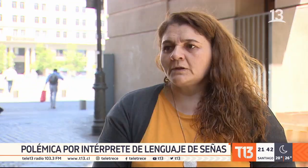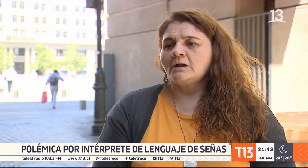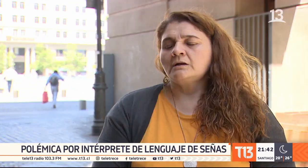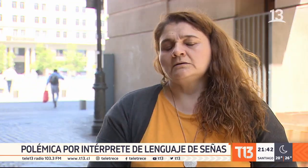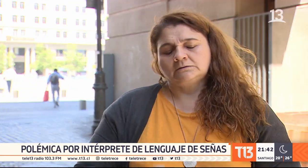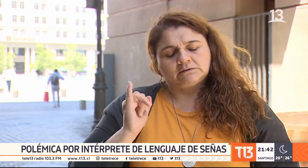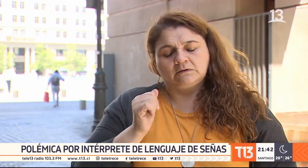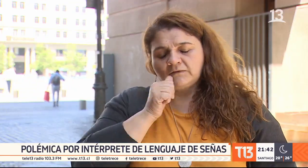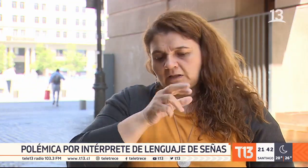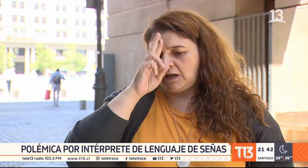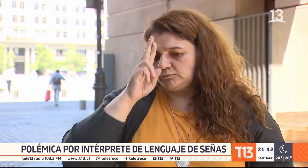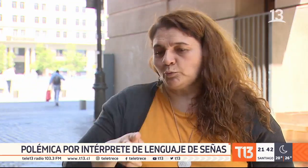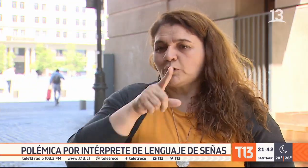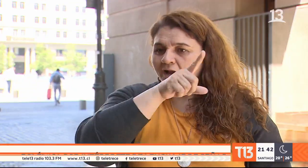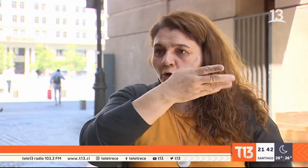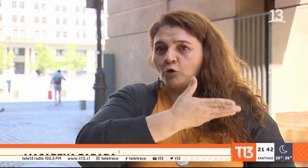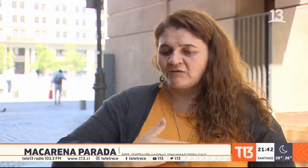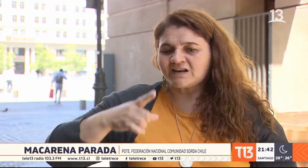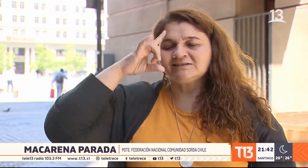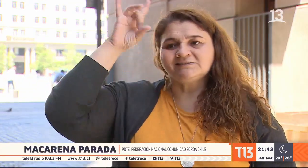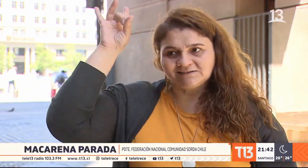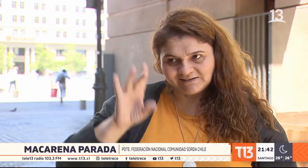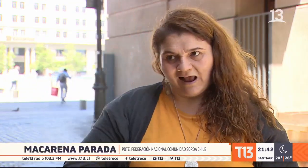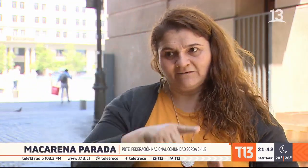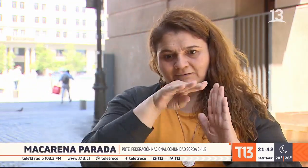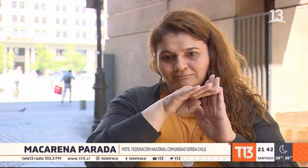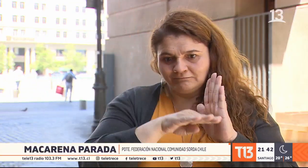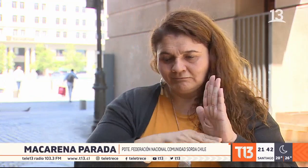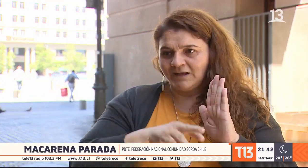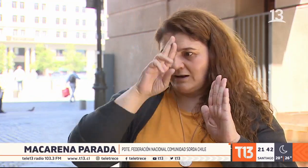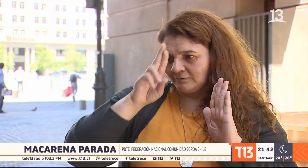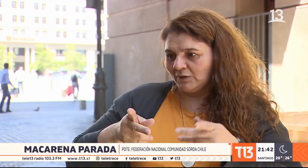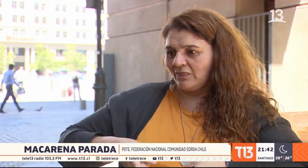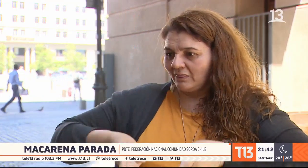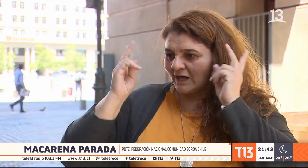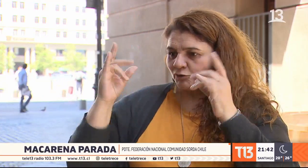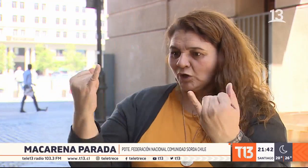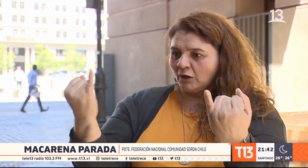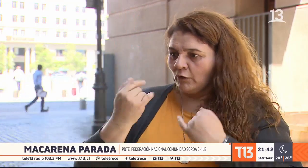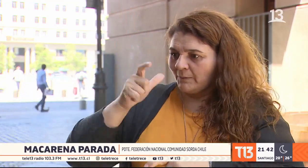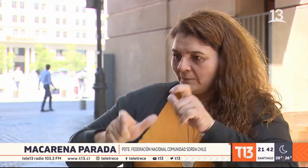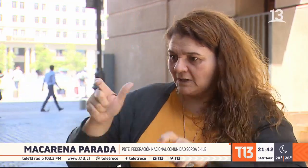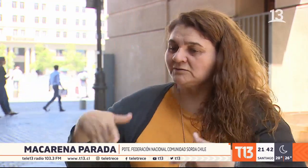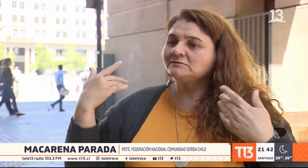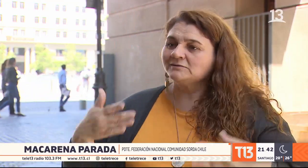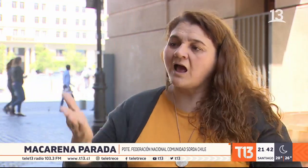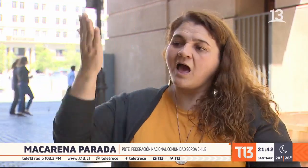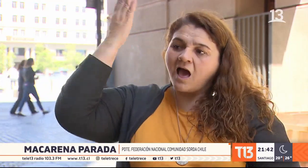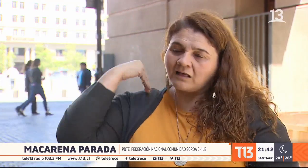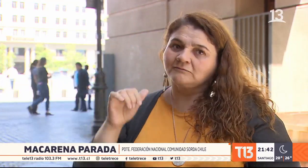Esto es una falta de respeto. Es una falta de respeto del gobierno sabiendo que existen personas que tienen derecho a la información.